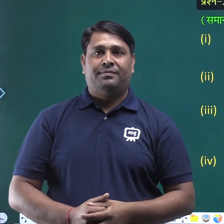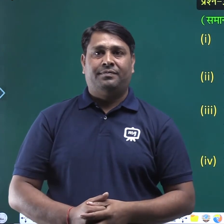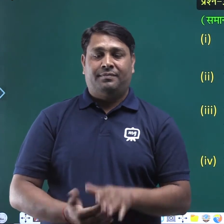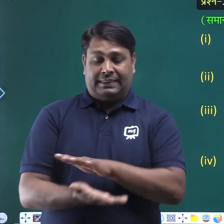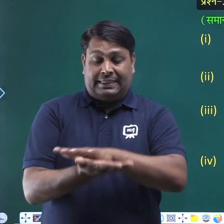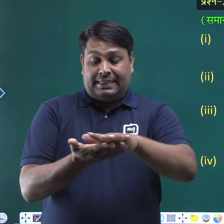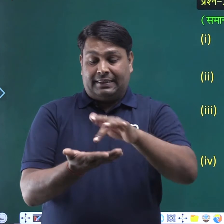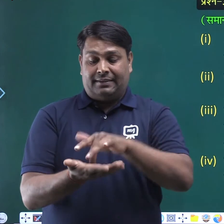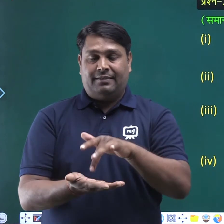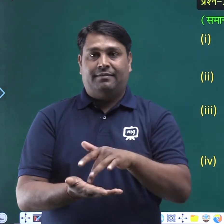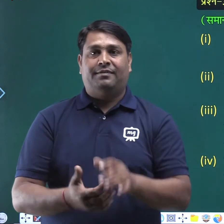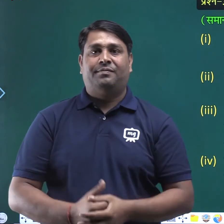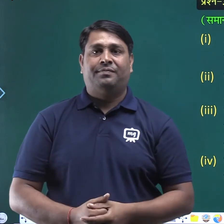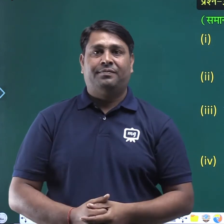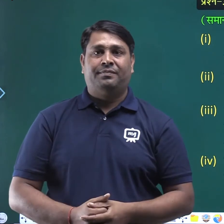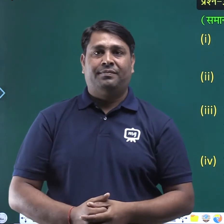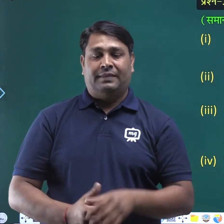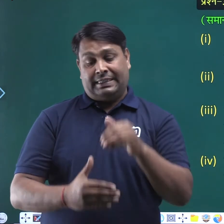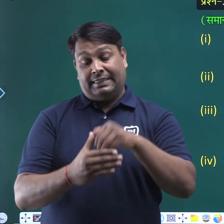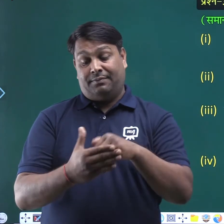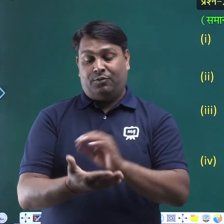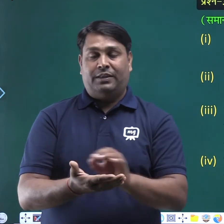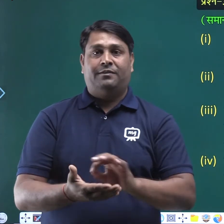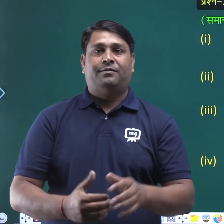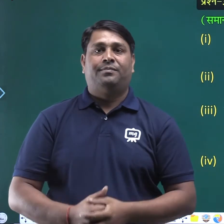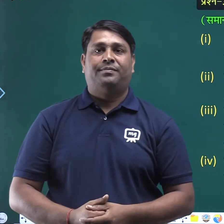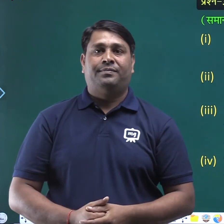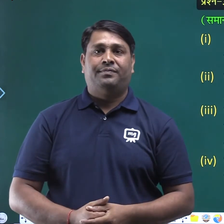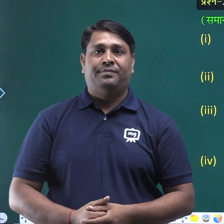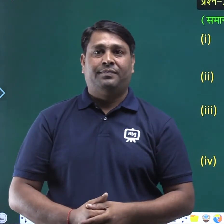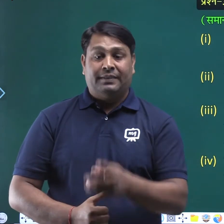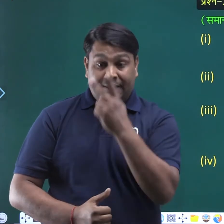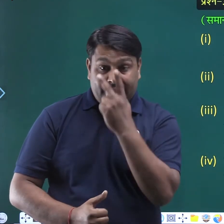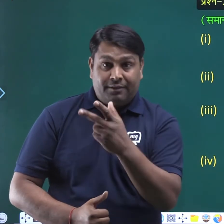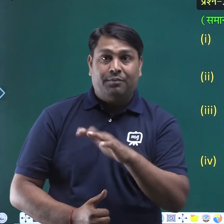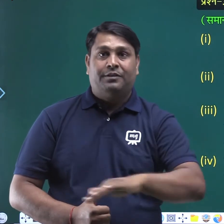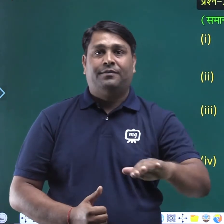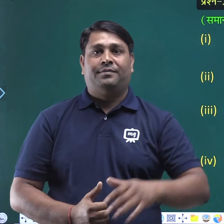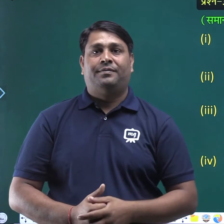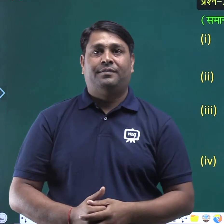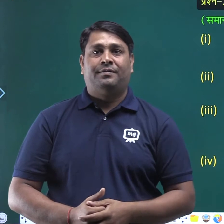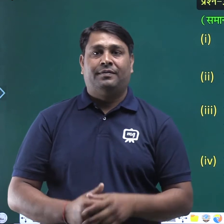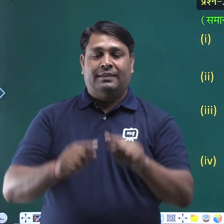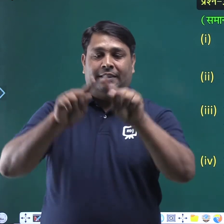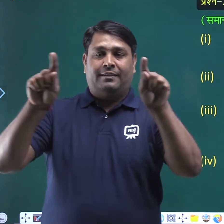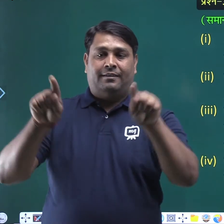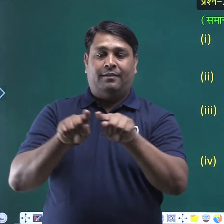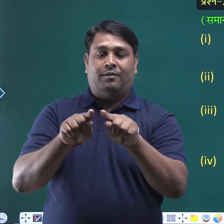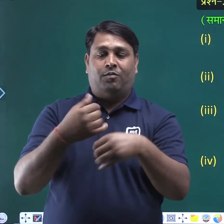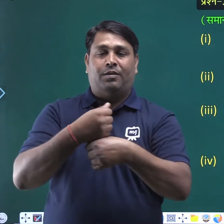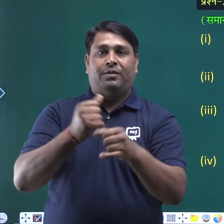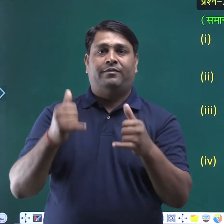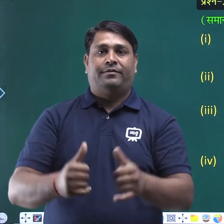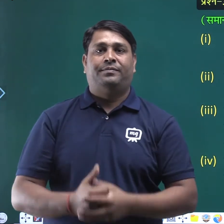रिक्तिस्थानों की पूर्ति करो देखो बच्चों ये कॉलम बना है